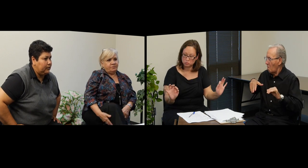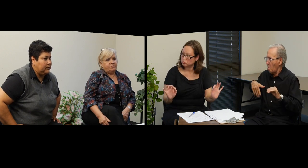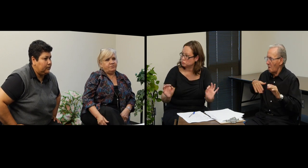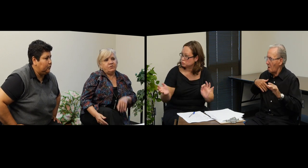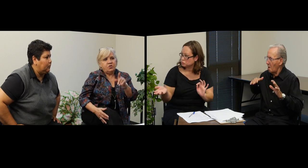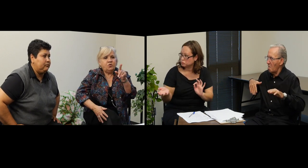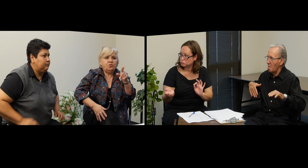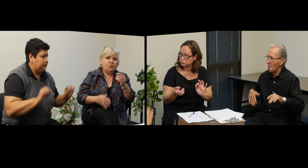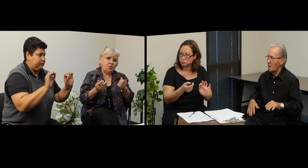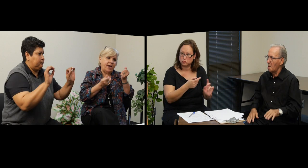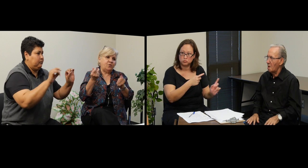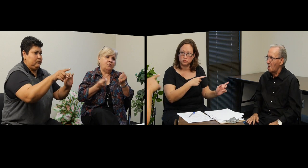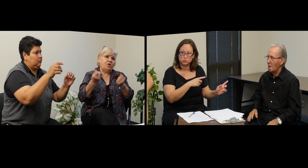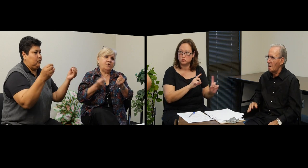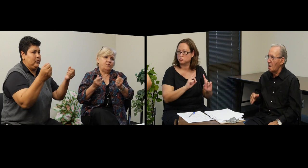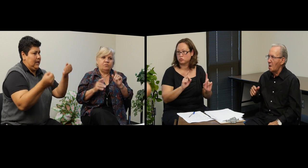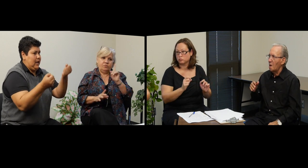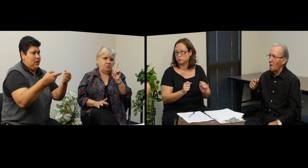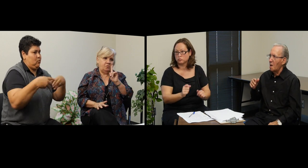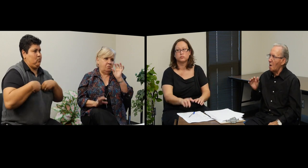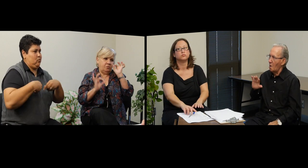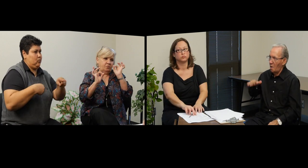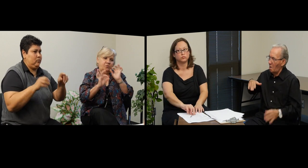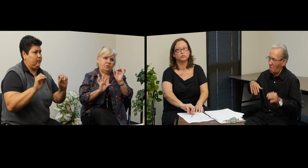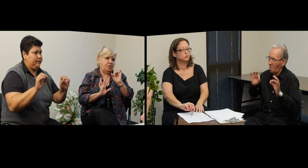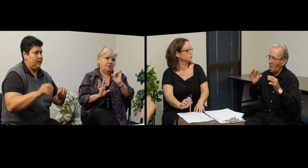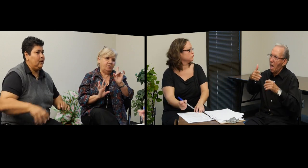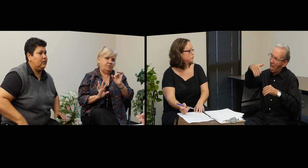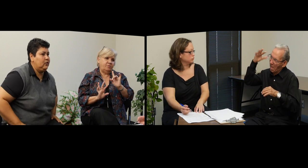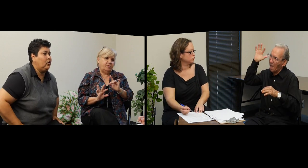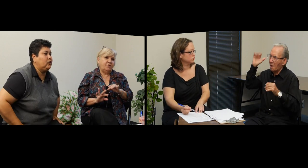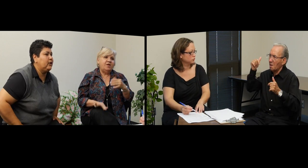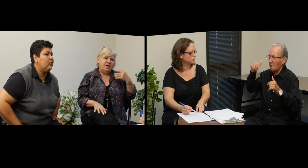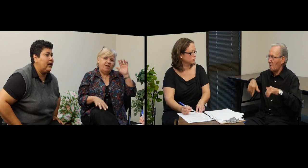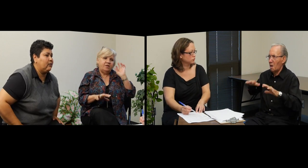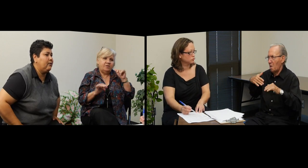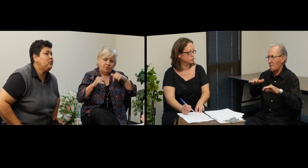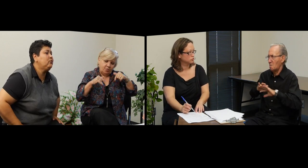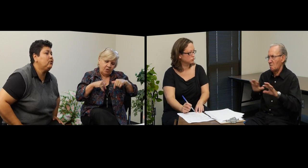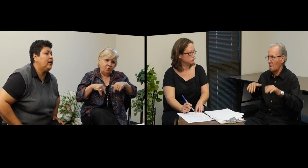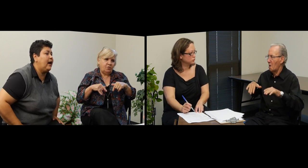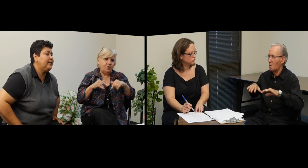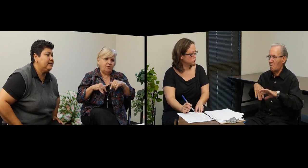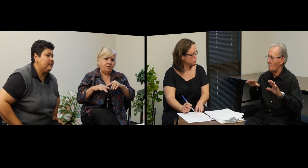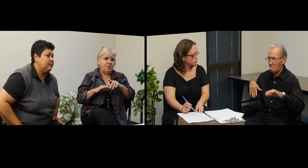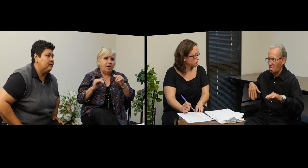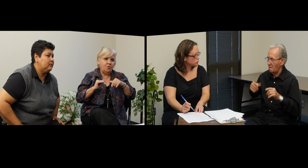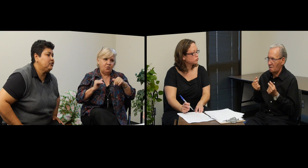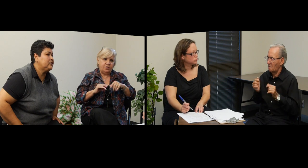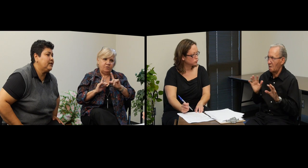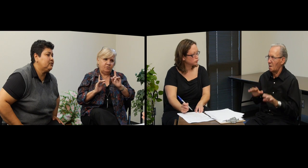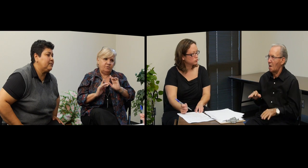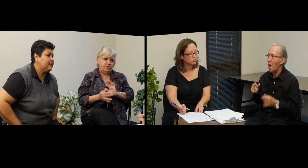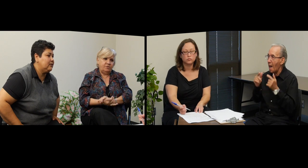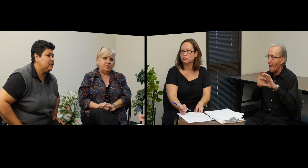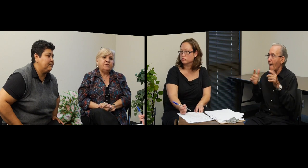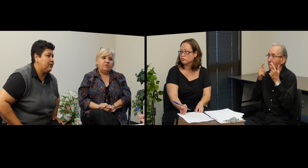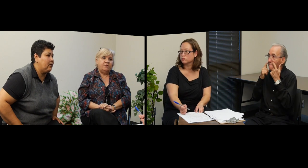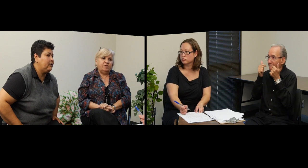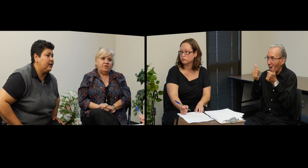No. No. Un carro, carro. No, no tengo carro. Antes, sí. Ahora. Muchos años pasados, sí, pero ahora